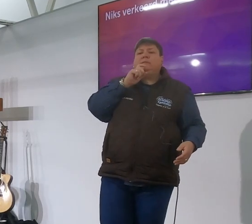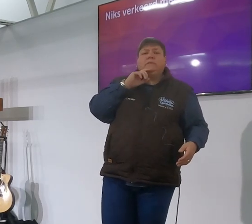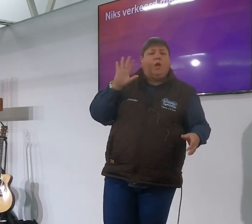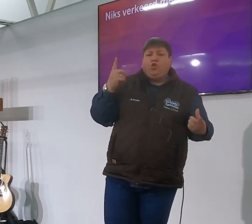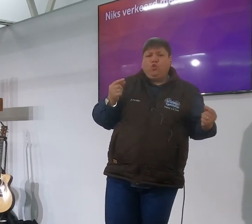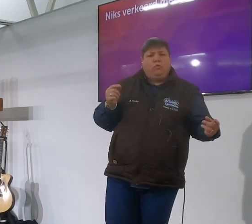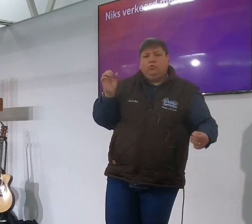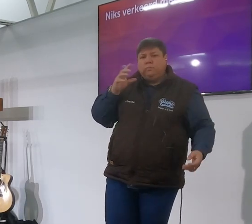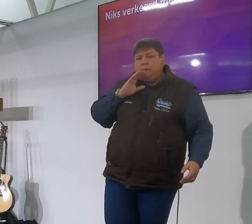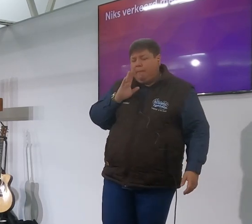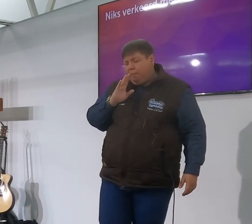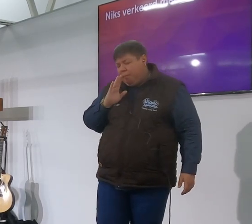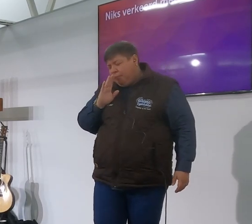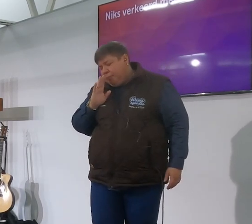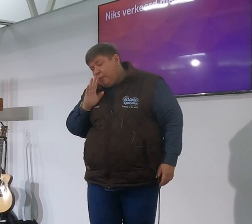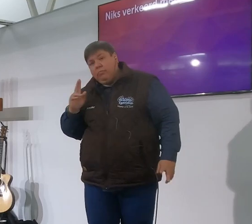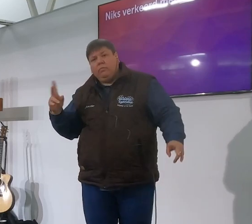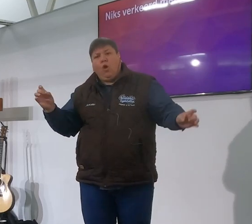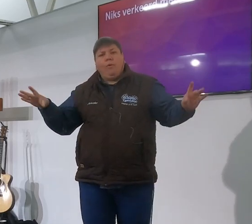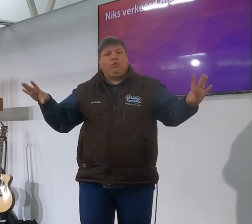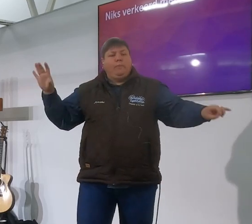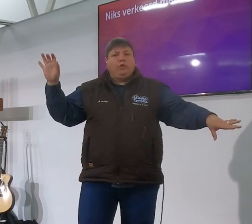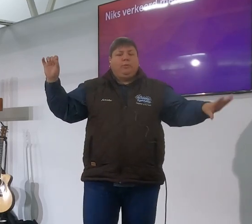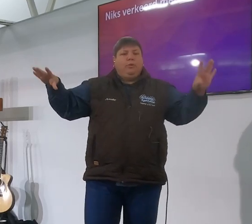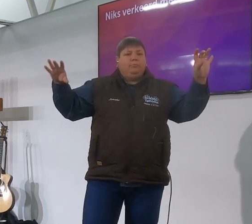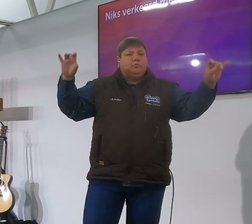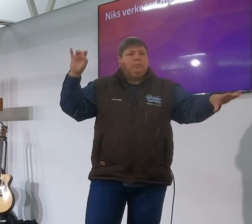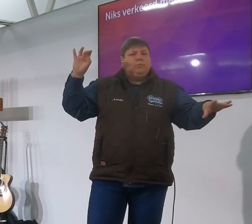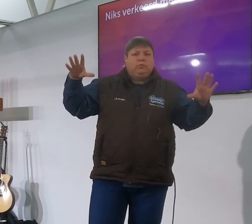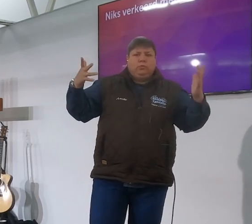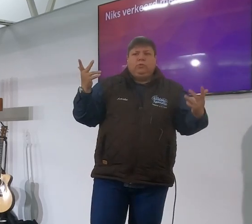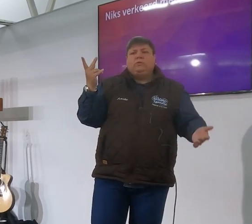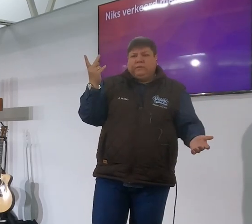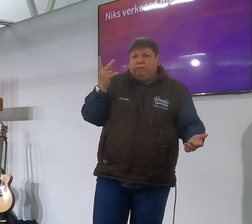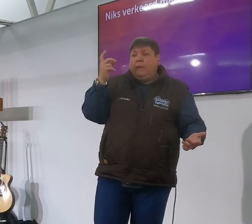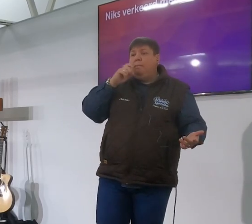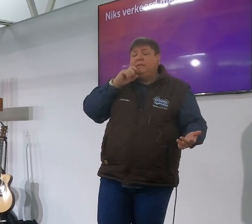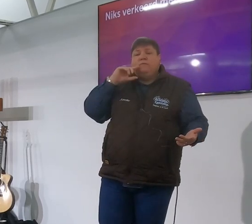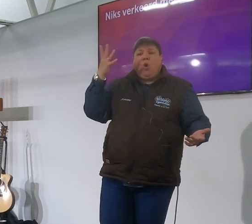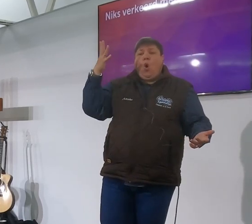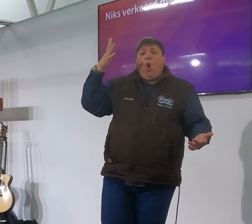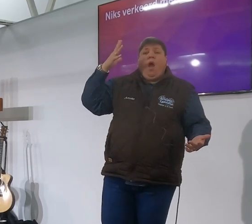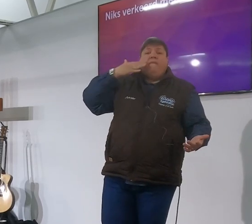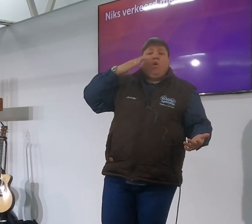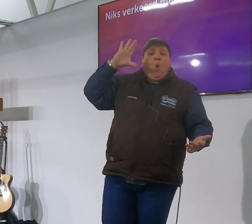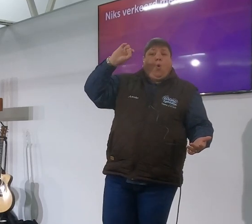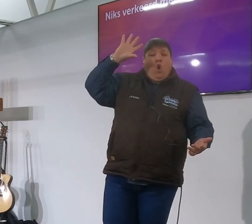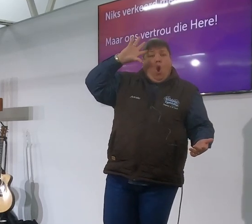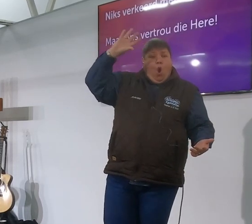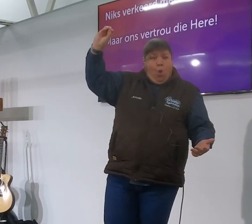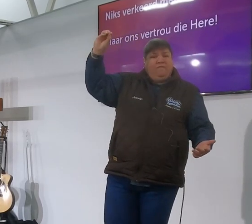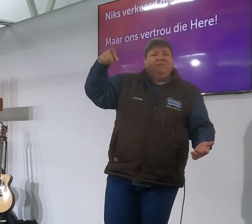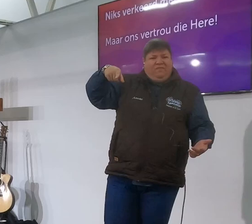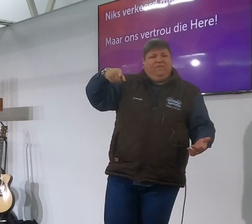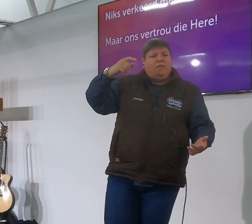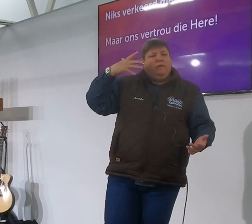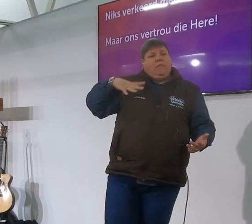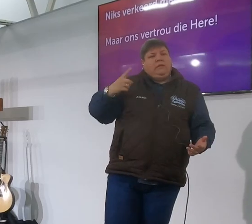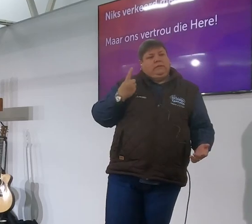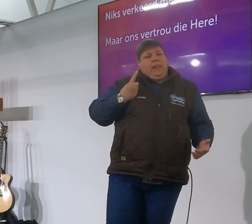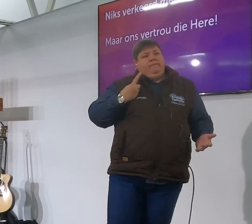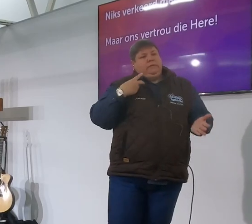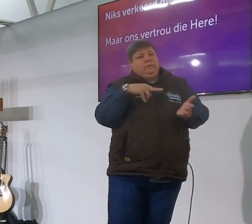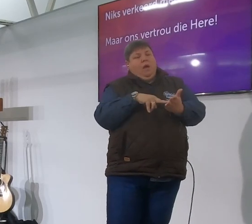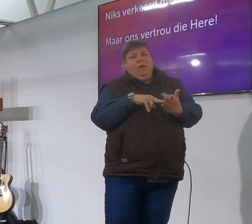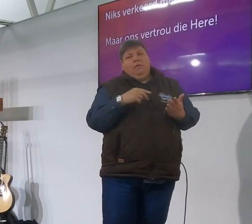bid bid bid en hulle gaan nooit oor in aksie nie en dis net soveel ongeloof soos iemand wat net invaardig sy eie kop val maar maar om een tree